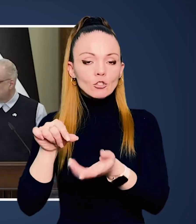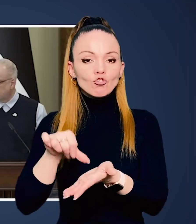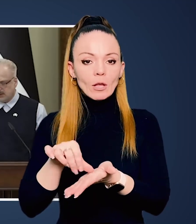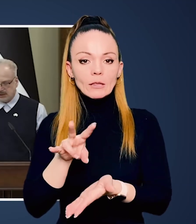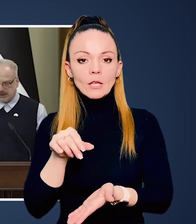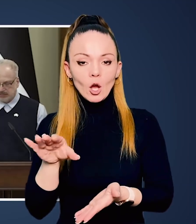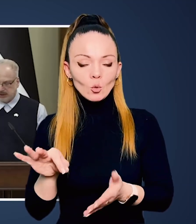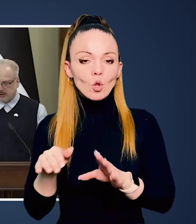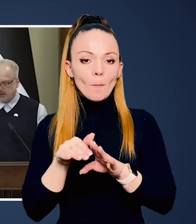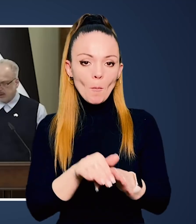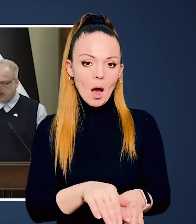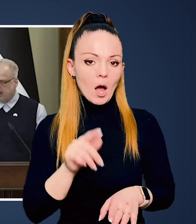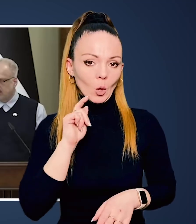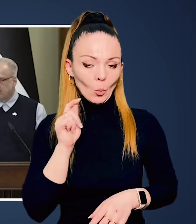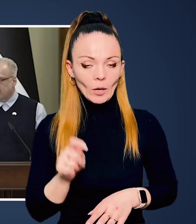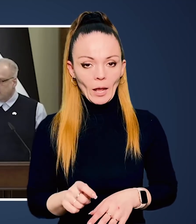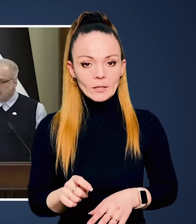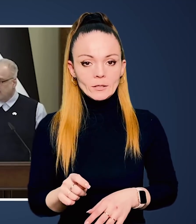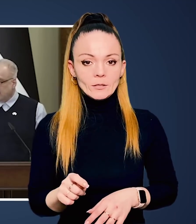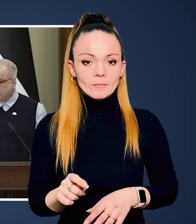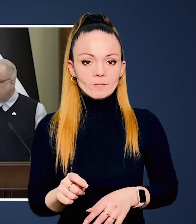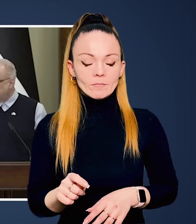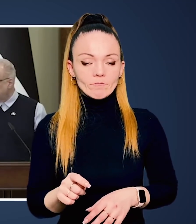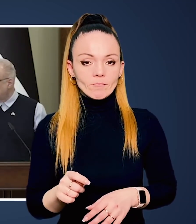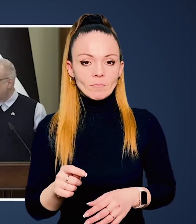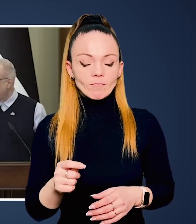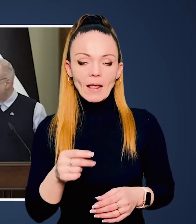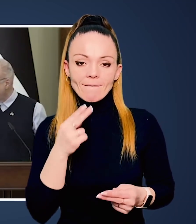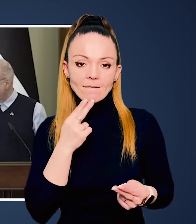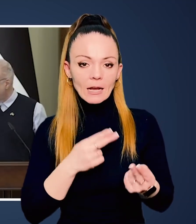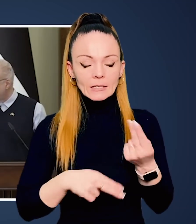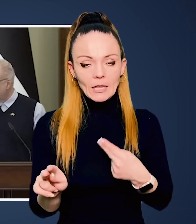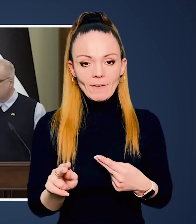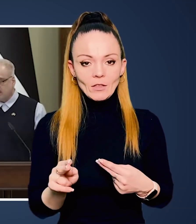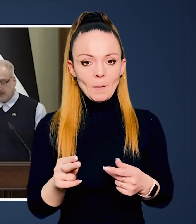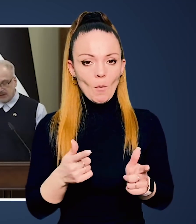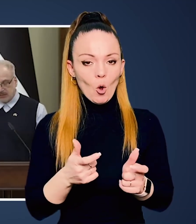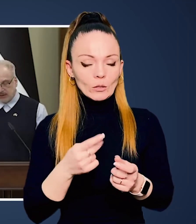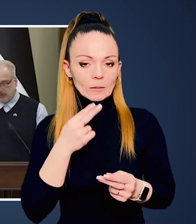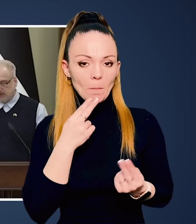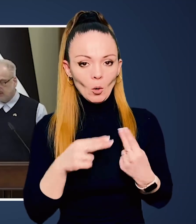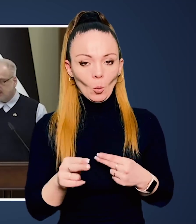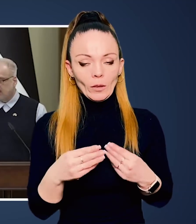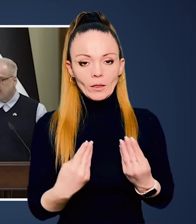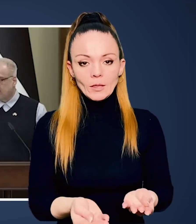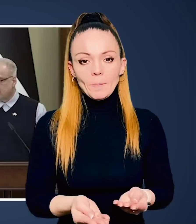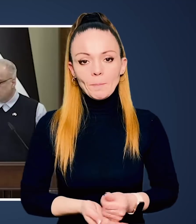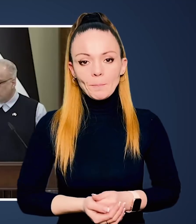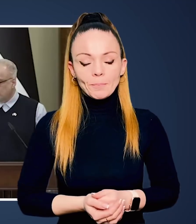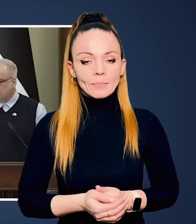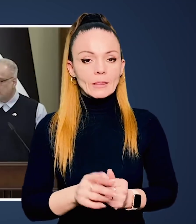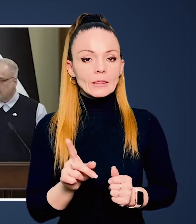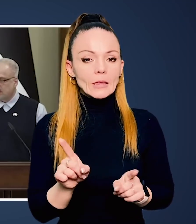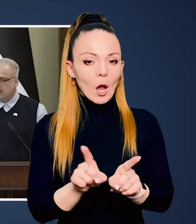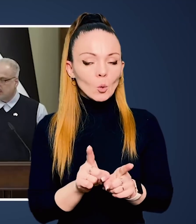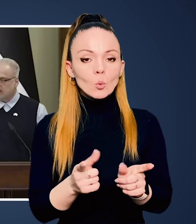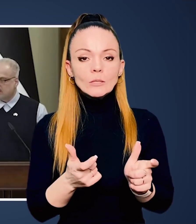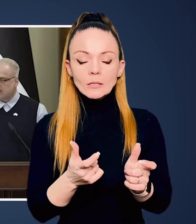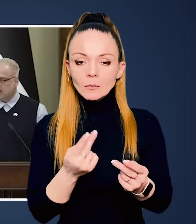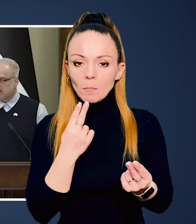усі країни-члени НАТО допомагали Україні ефективним озброєнням.